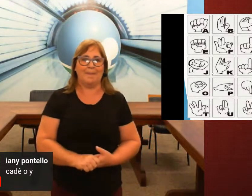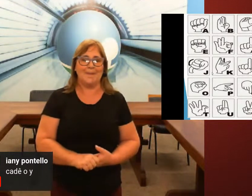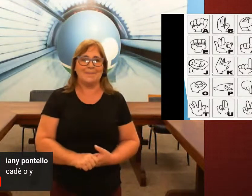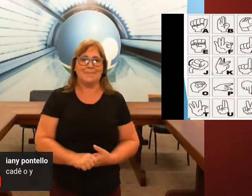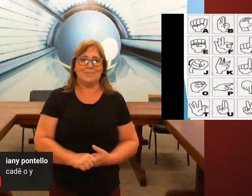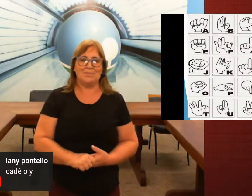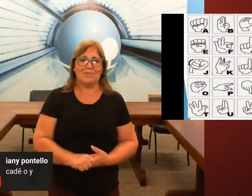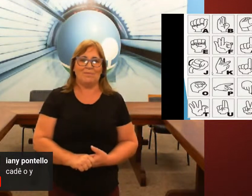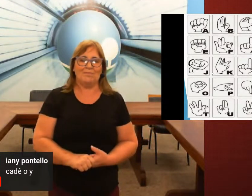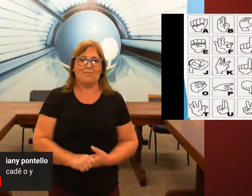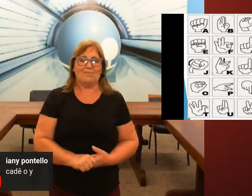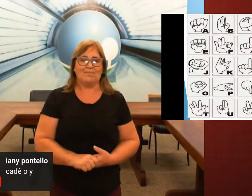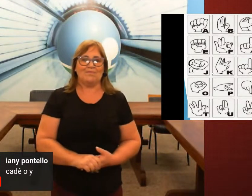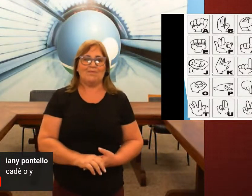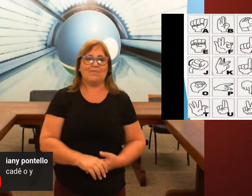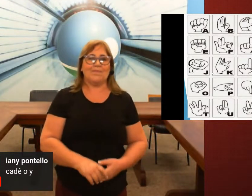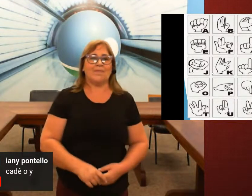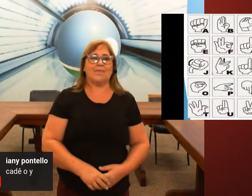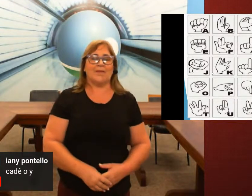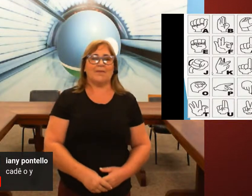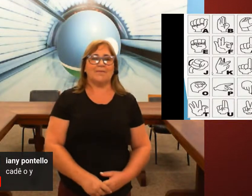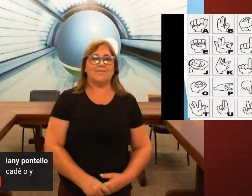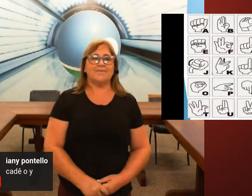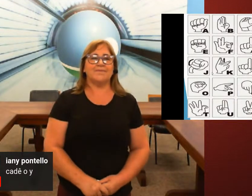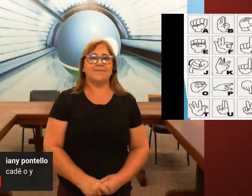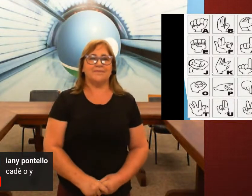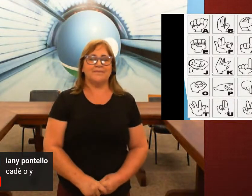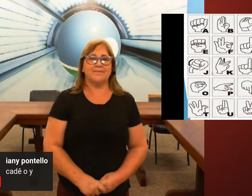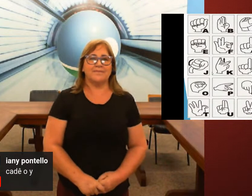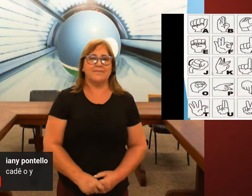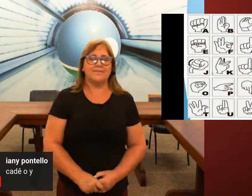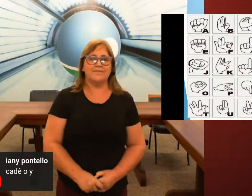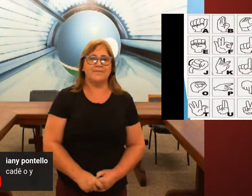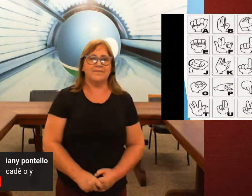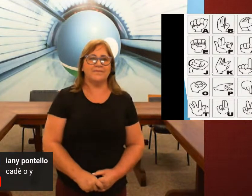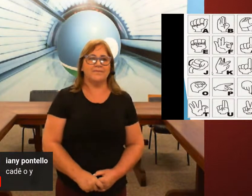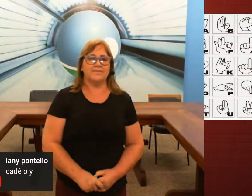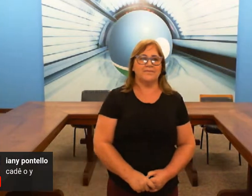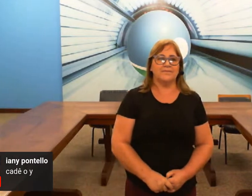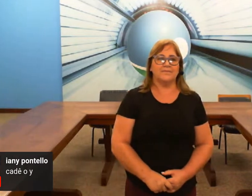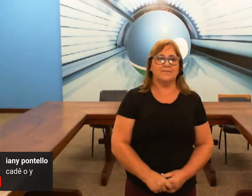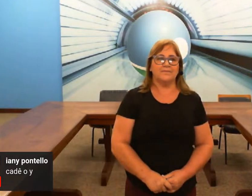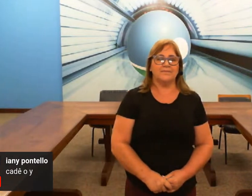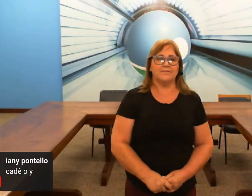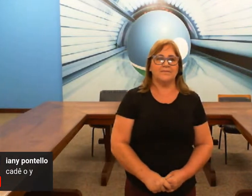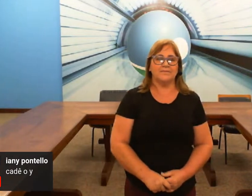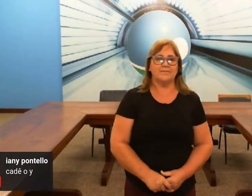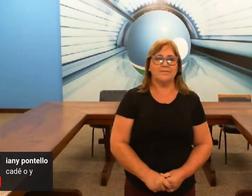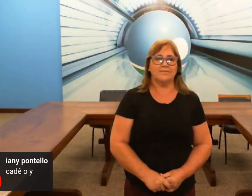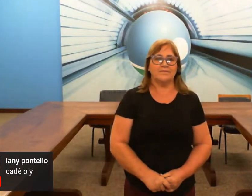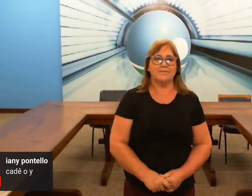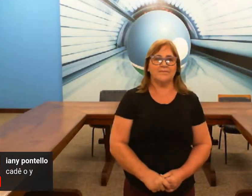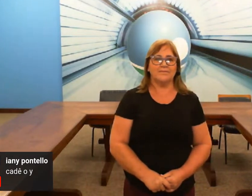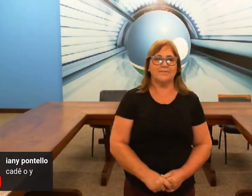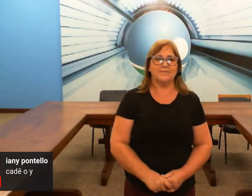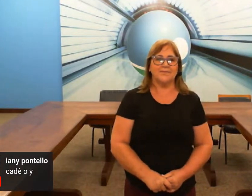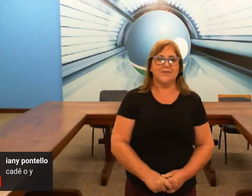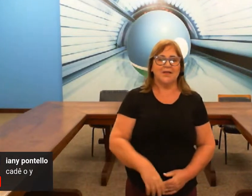Ok Oi Nilce só pra gente fechar o alfabeto a Yane tá gostaria de saber como que é o Y novamente por favor